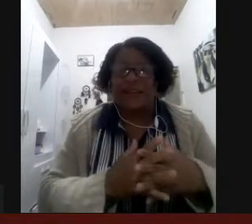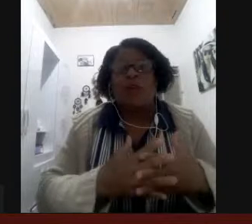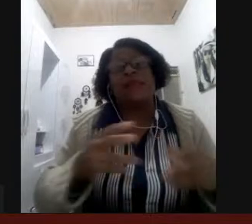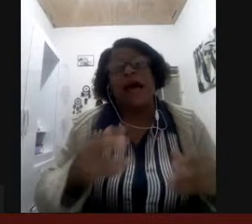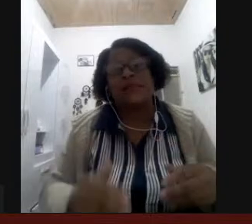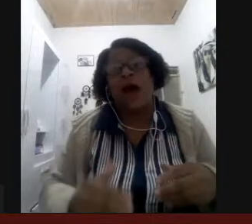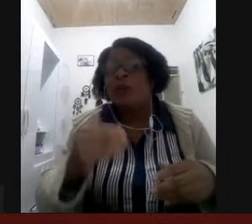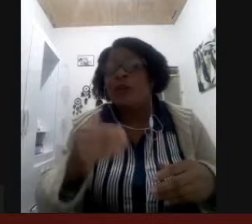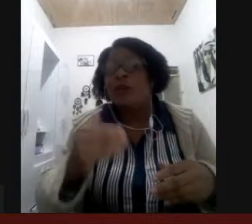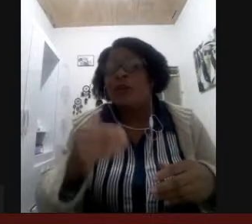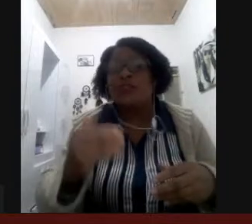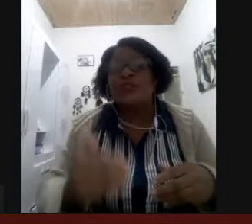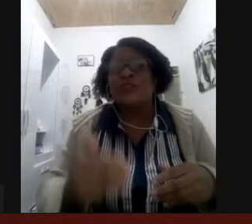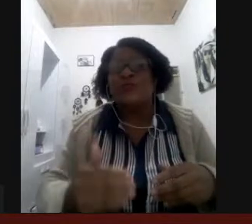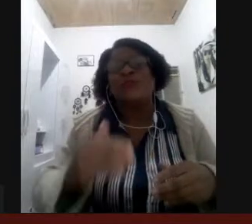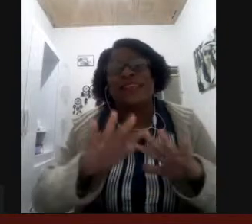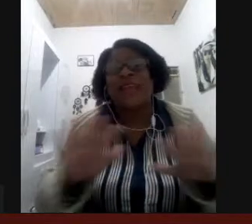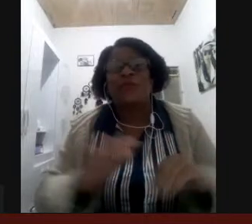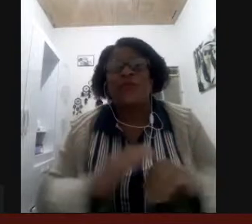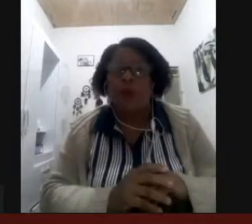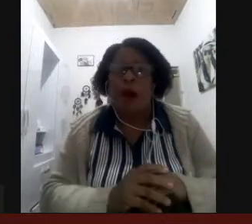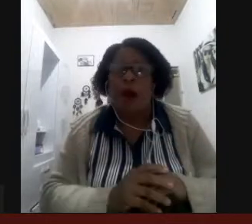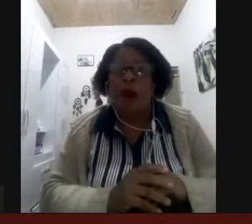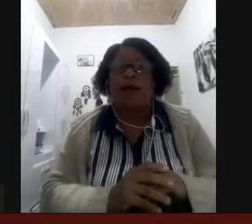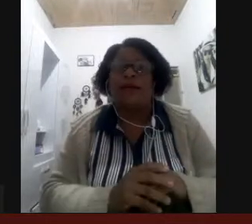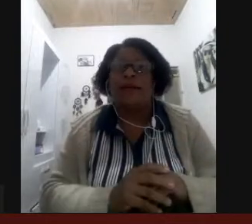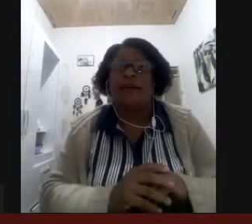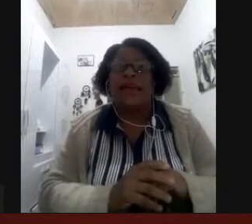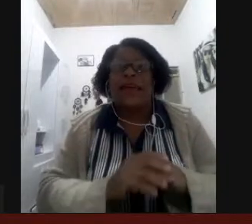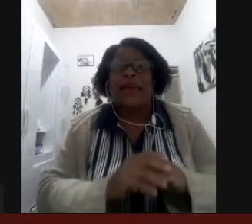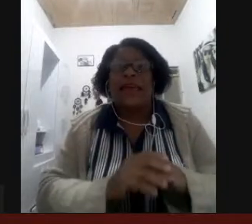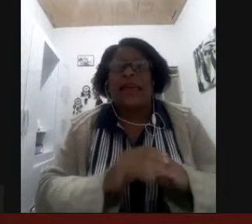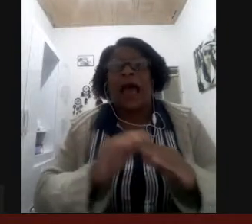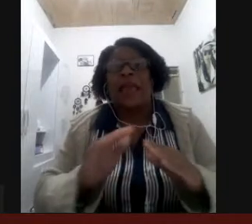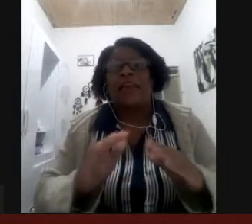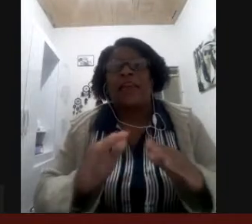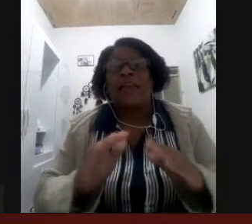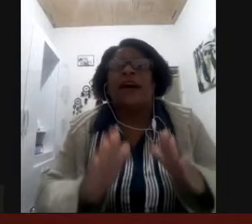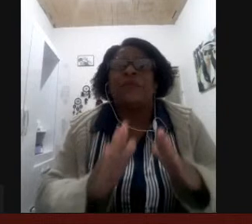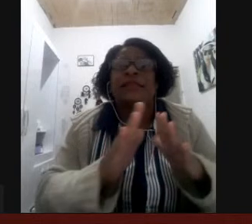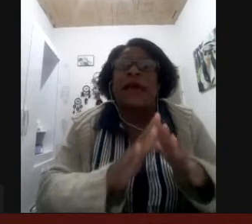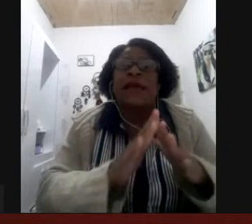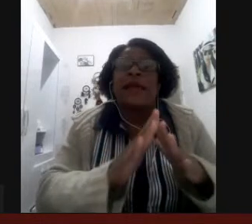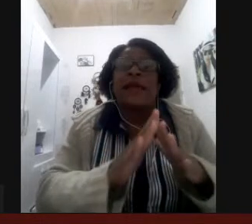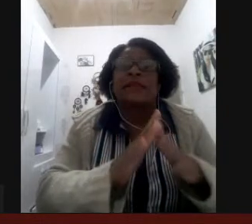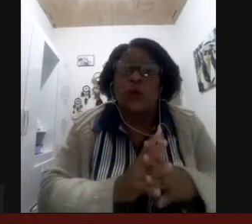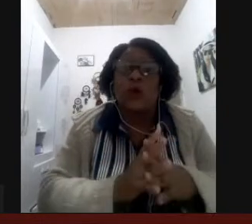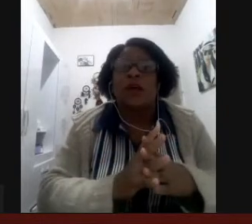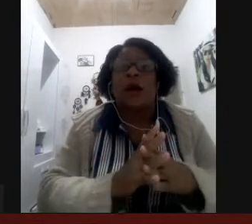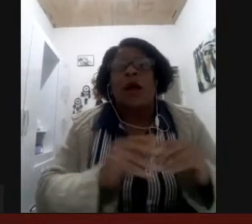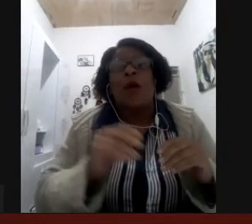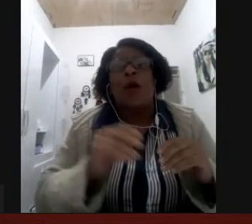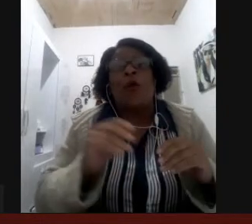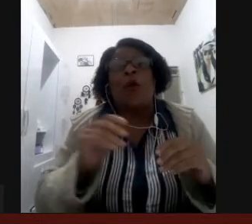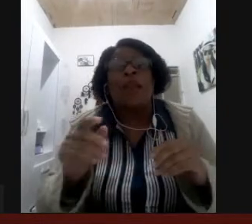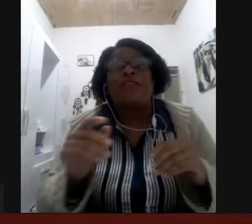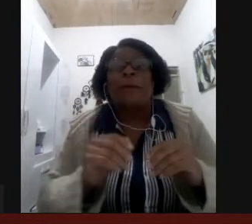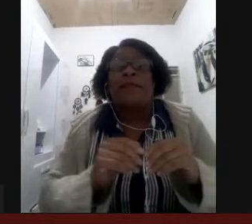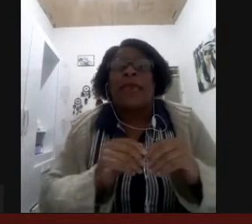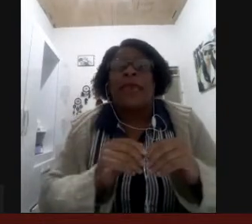alfabetização de surdos que já saíram da escola aí vamos ensinar esses surdos como ele vai aprender a ler